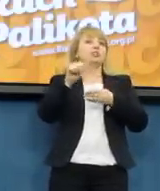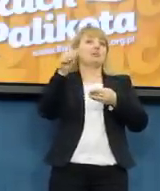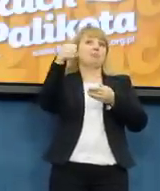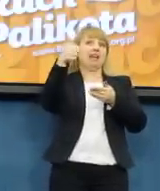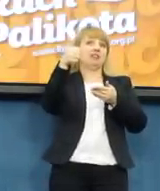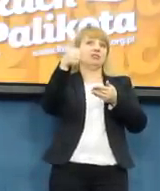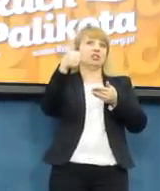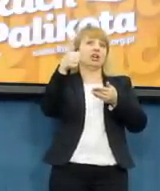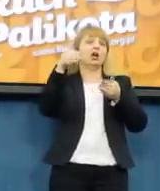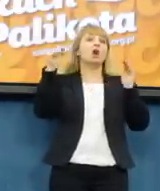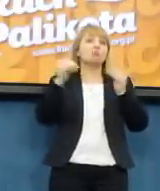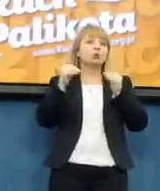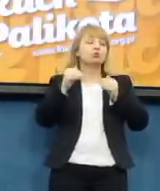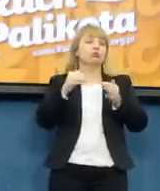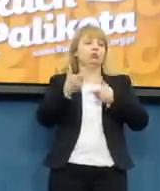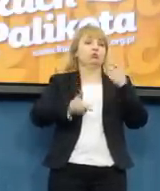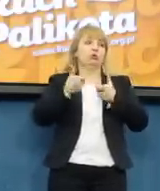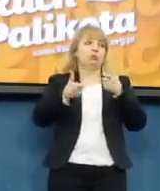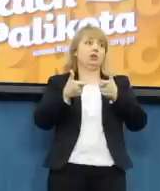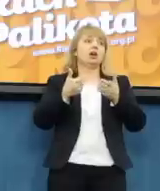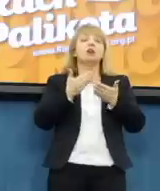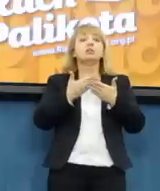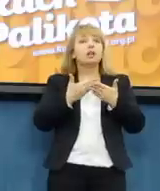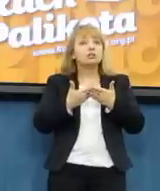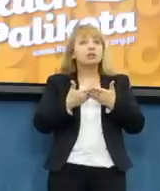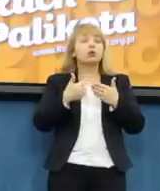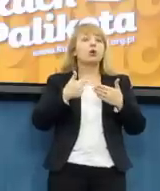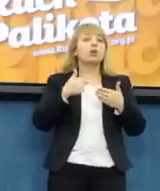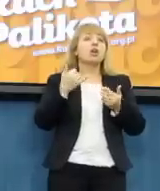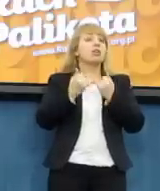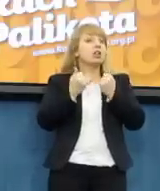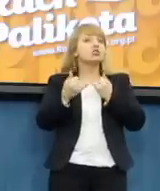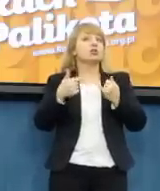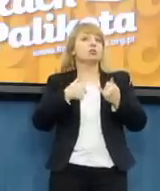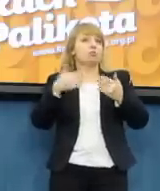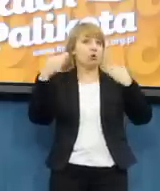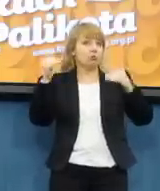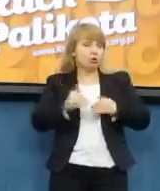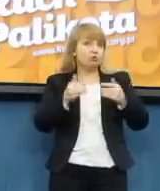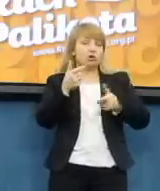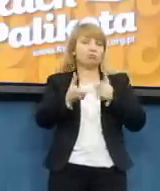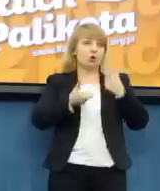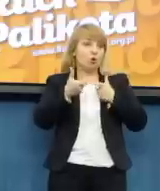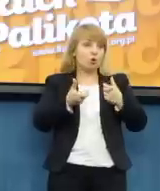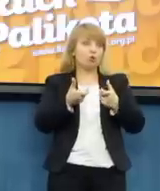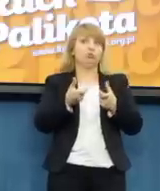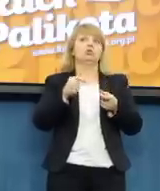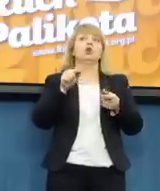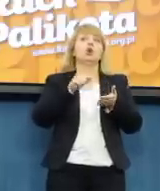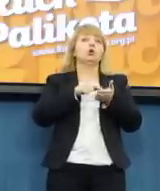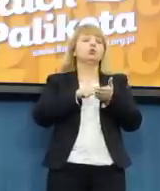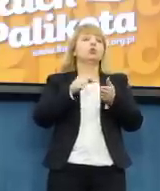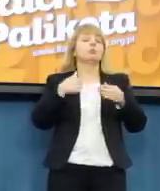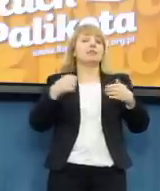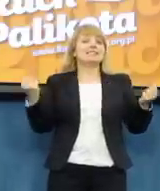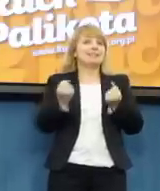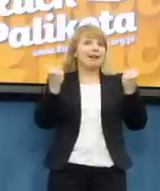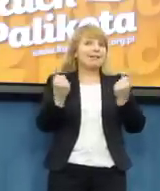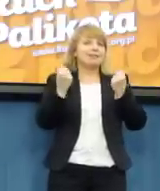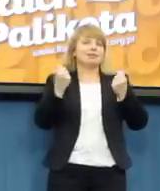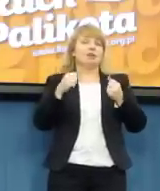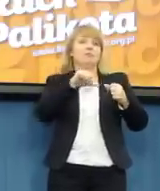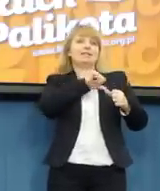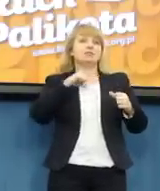tzw. wrogość ruzużnkowego. Także jeżeli będziemy mogli zachęcić samorządy do wspierania finansowego